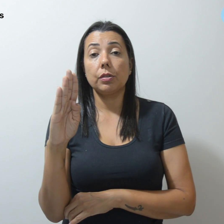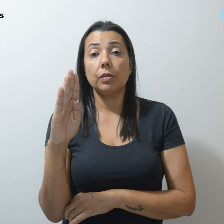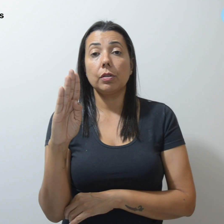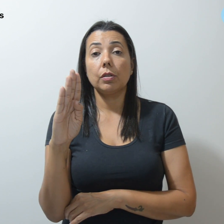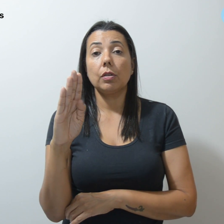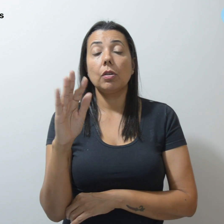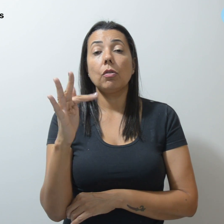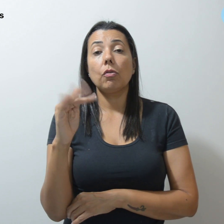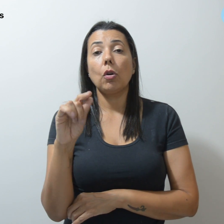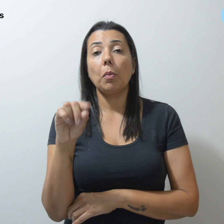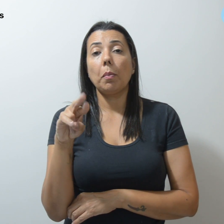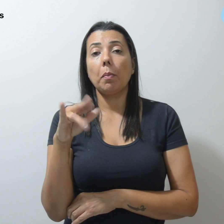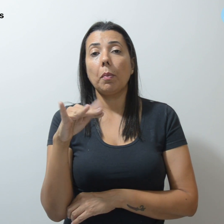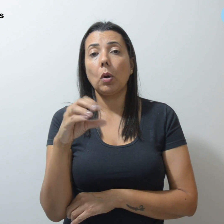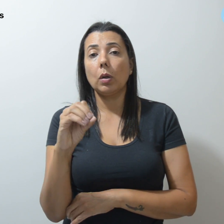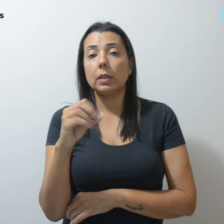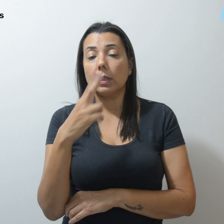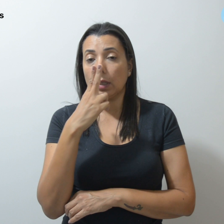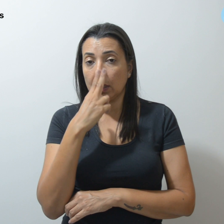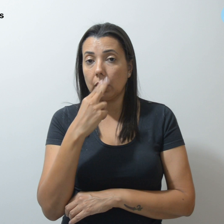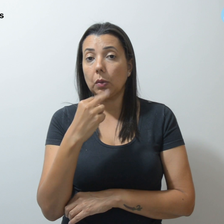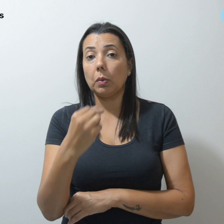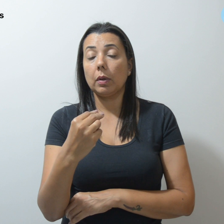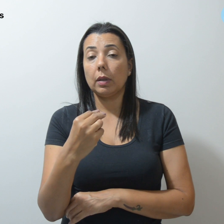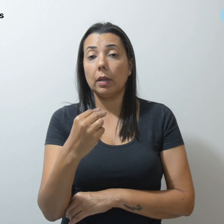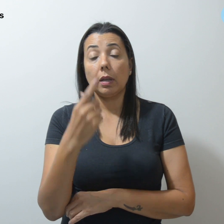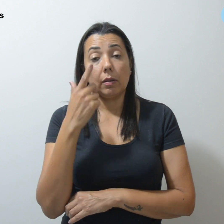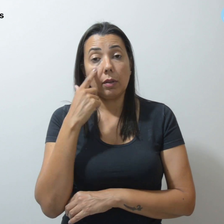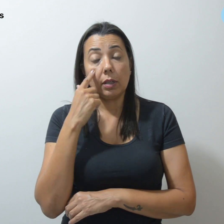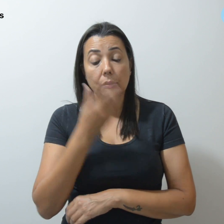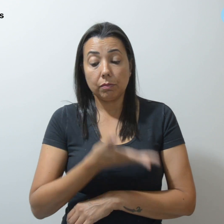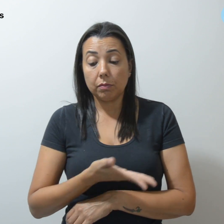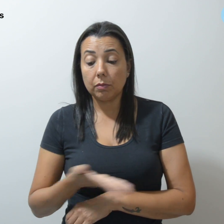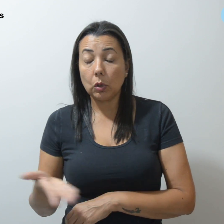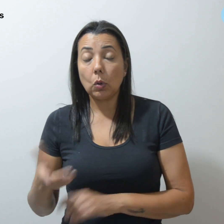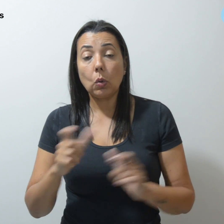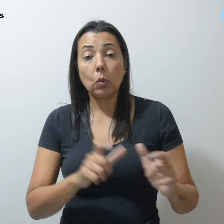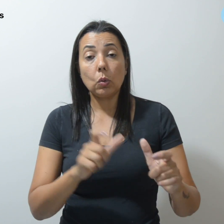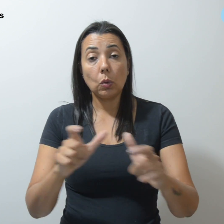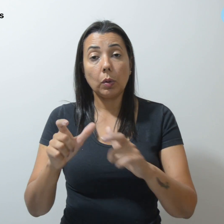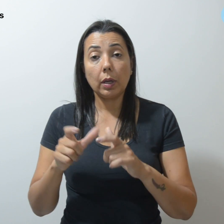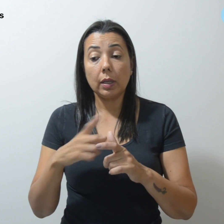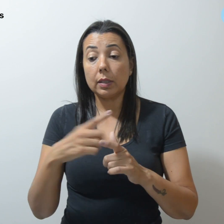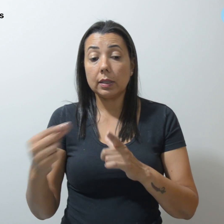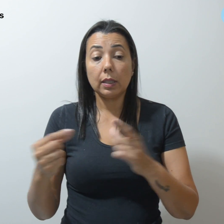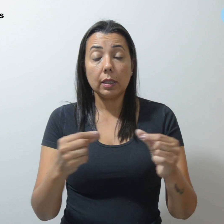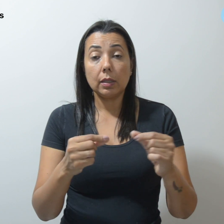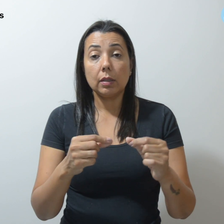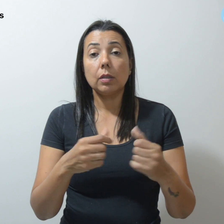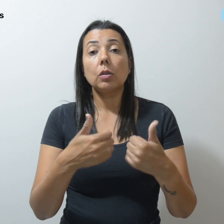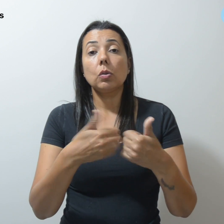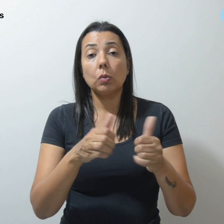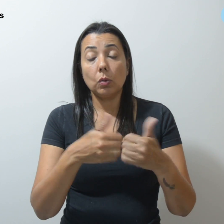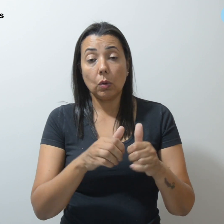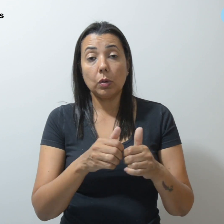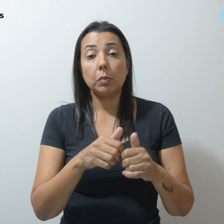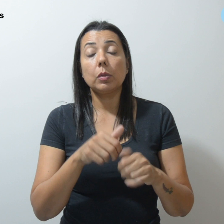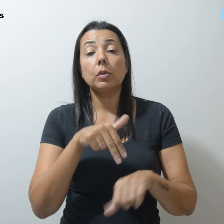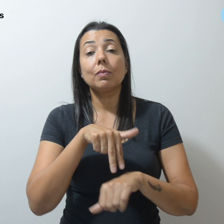e Guará. Confira na imagem os locais de saída dos ônibus que partem às